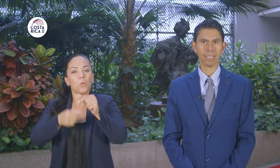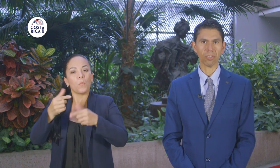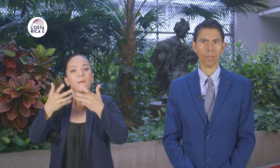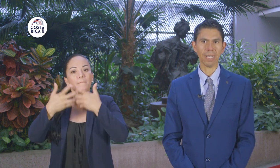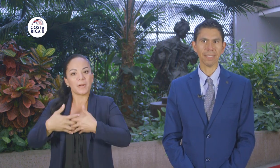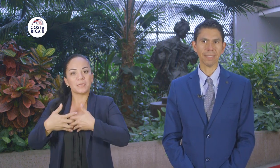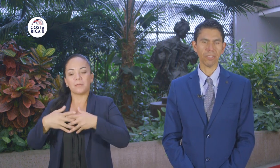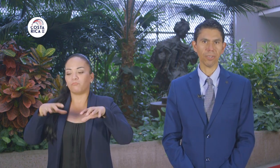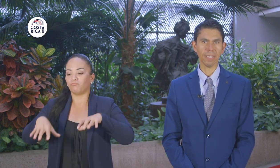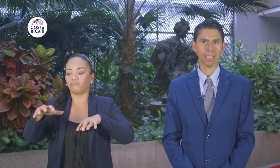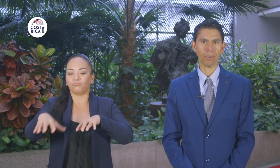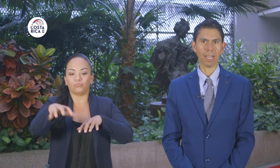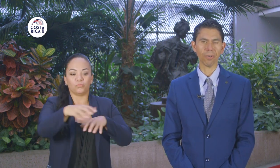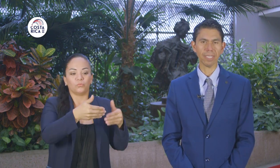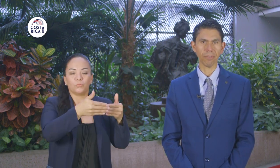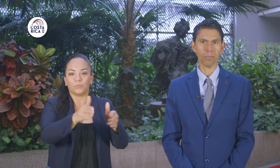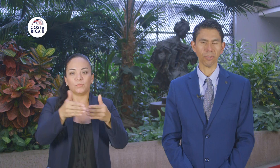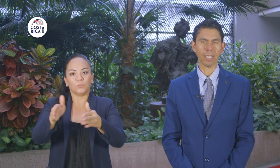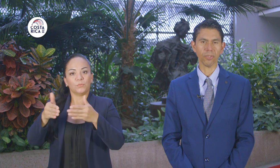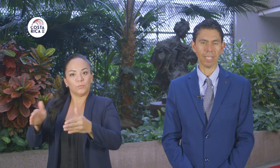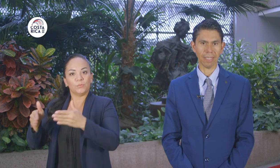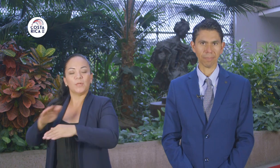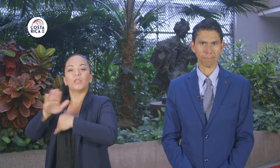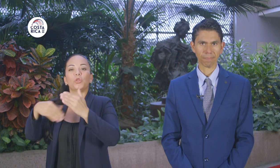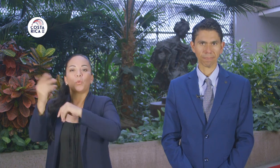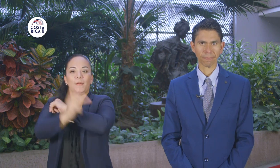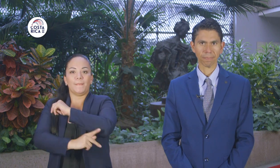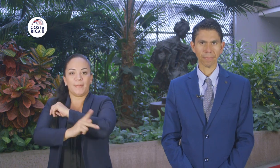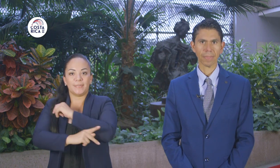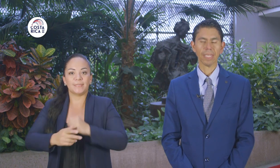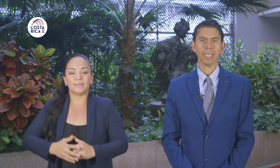apertura de todas las estaciones a lo largo del territorio nacional.